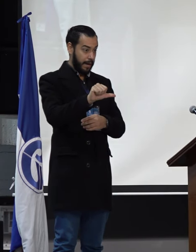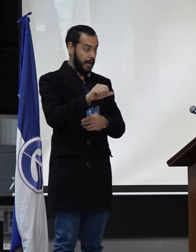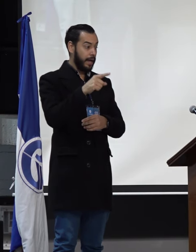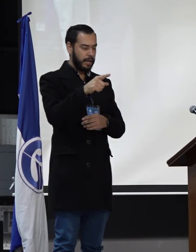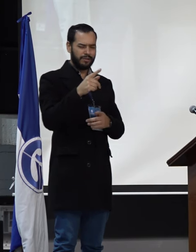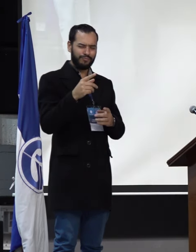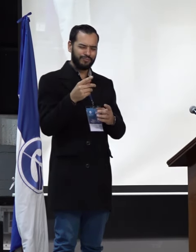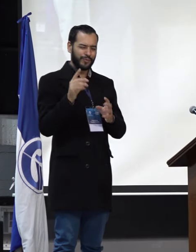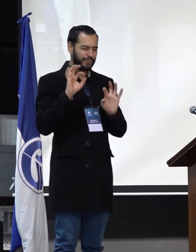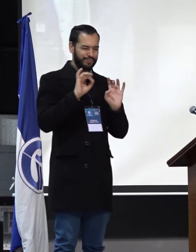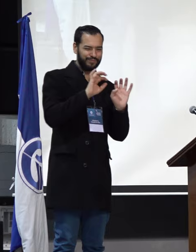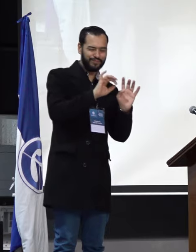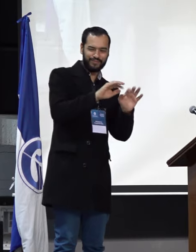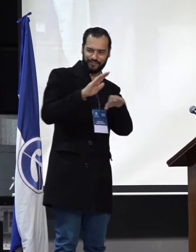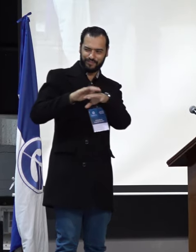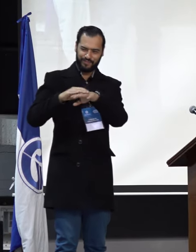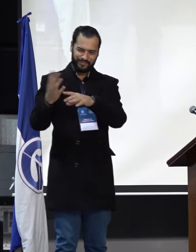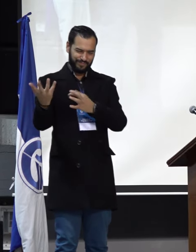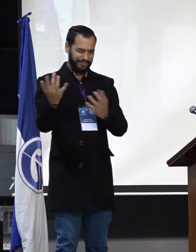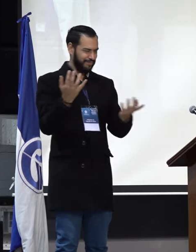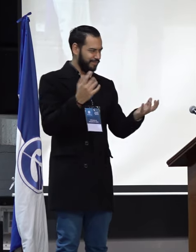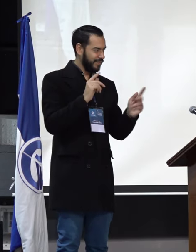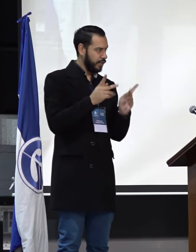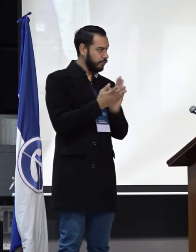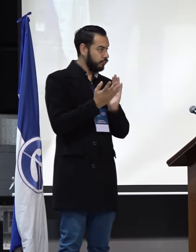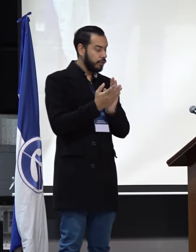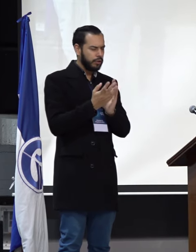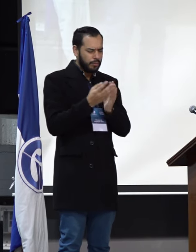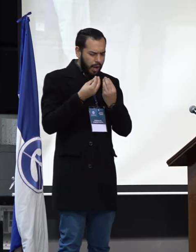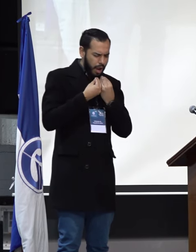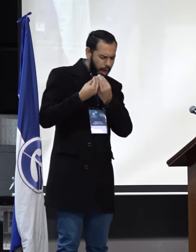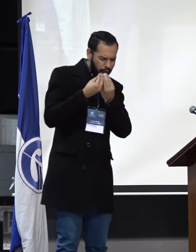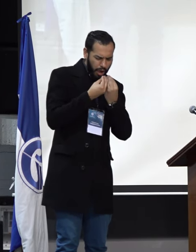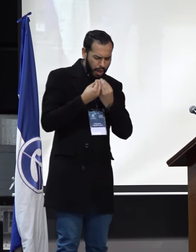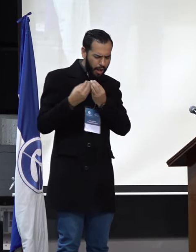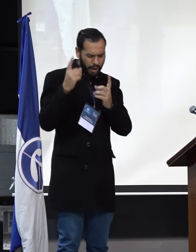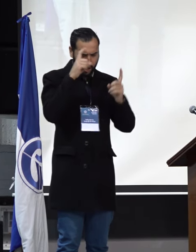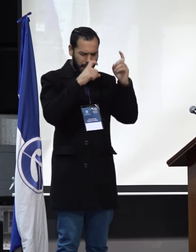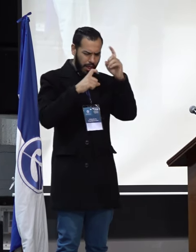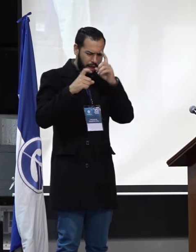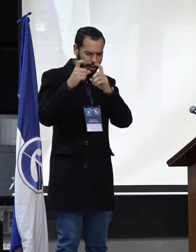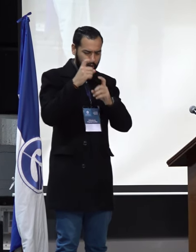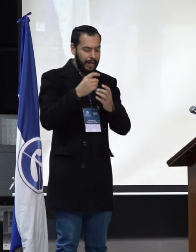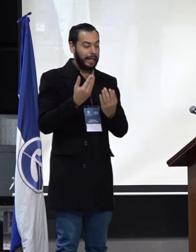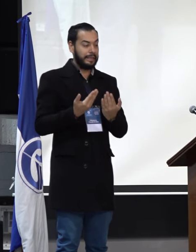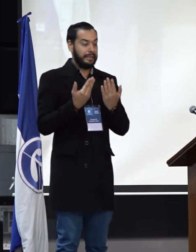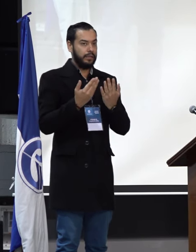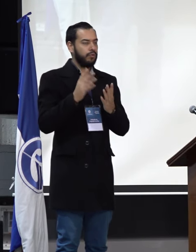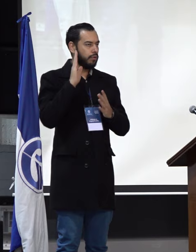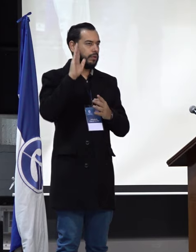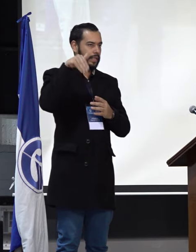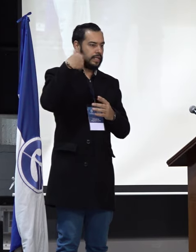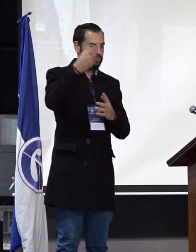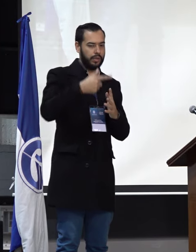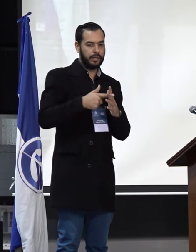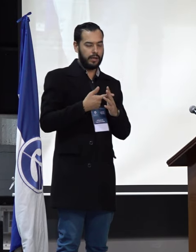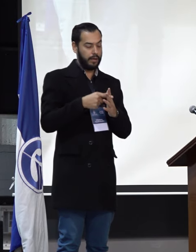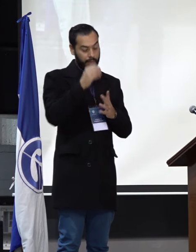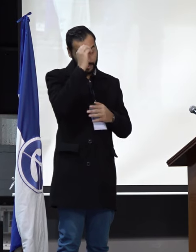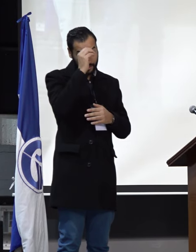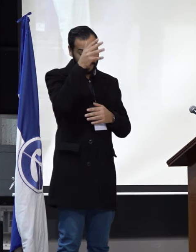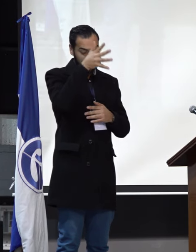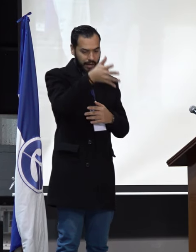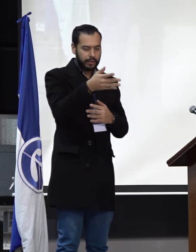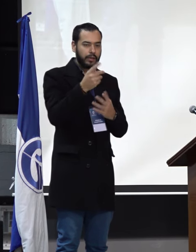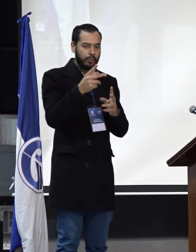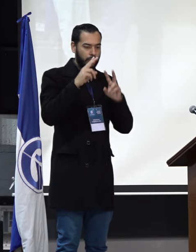generar allí reflexiones y que también a mí me sirvió como instrumento didáctico que más adelante pude trabajar con una